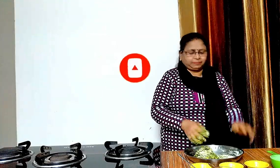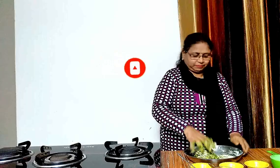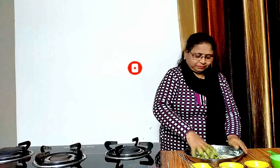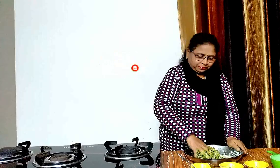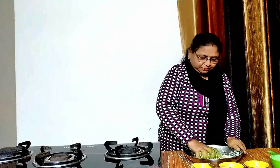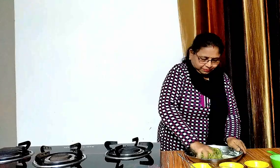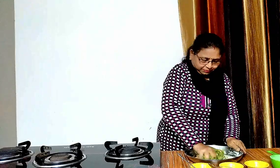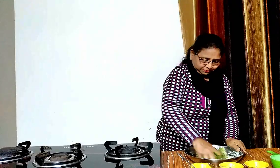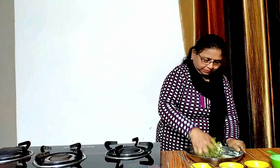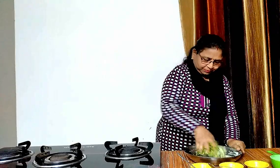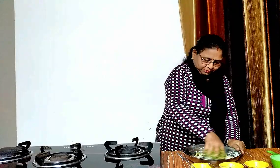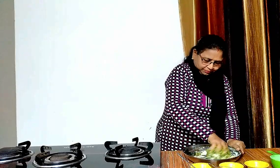जाएगा